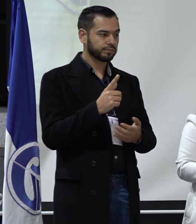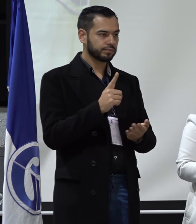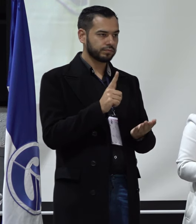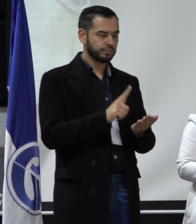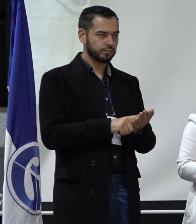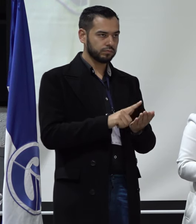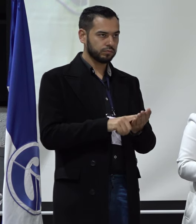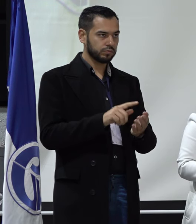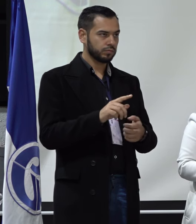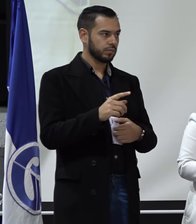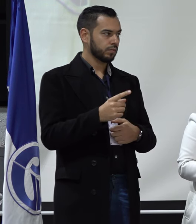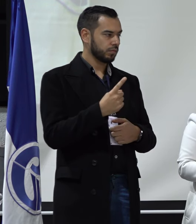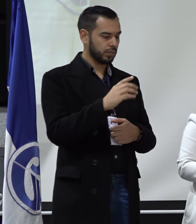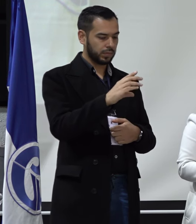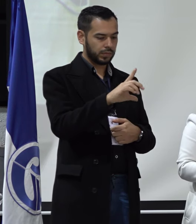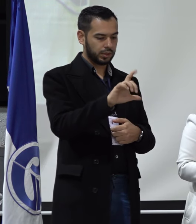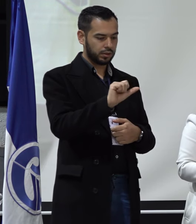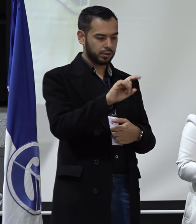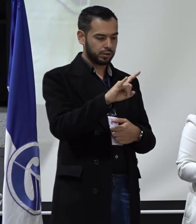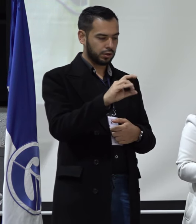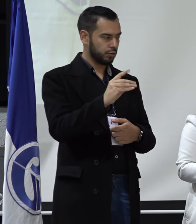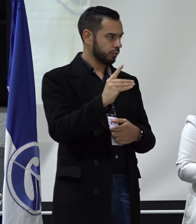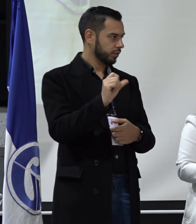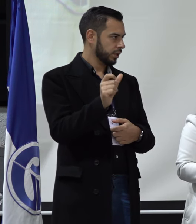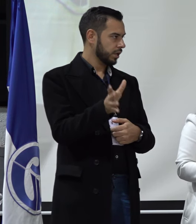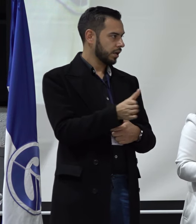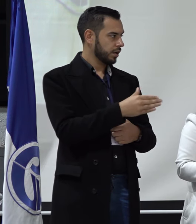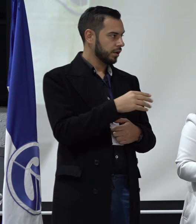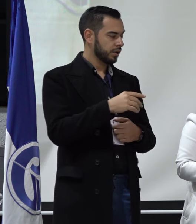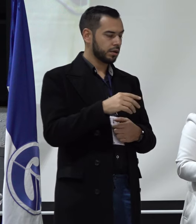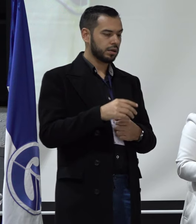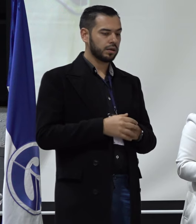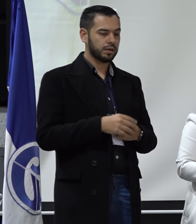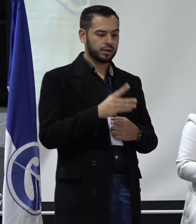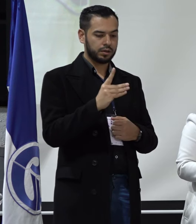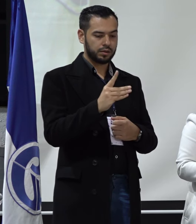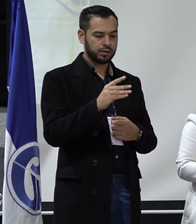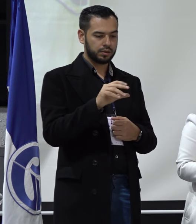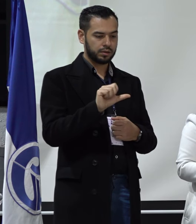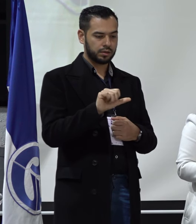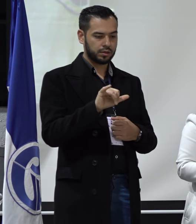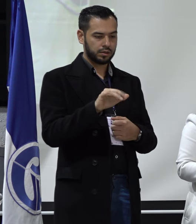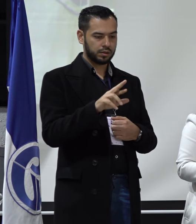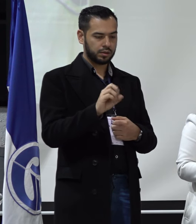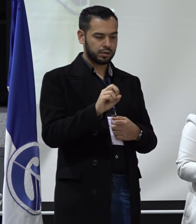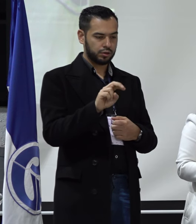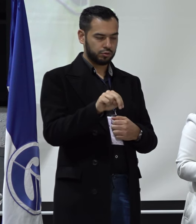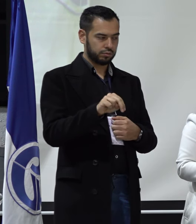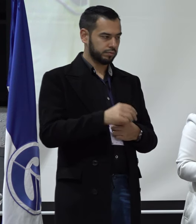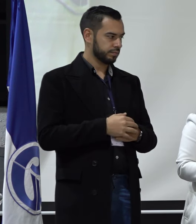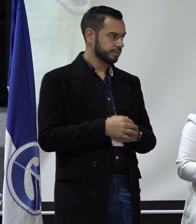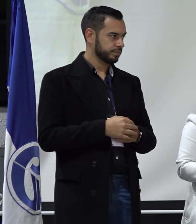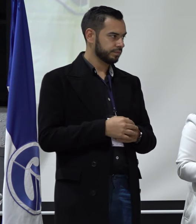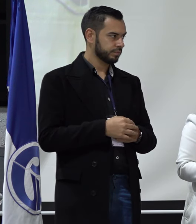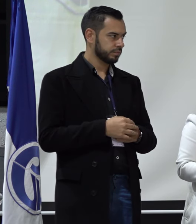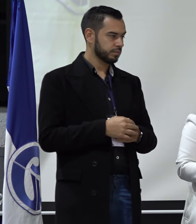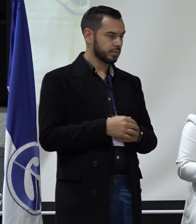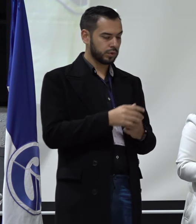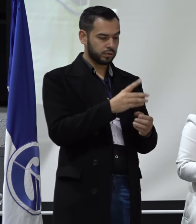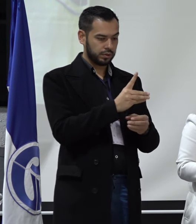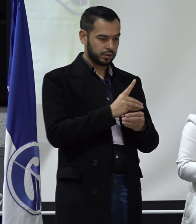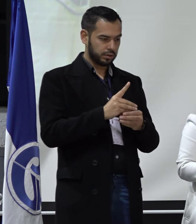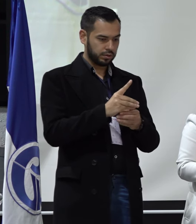inscrita es la fórmula de Claudia Delmira Costaño Ramírez y Dayron Alexis Castro Rivera. Para este